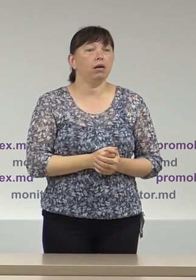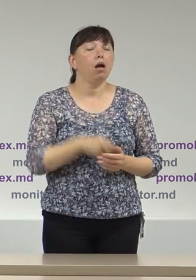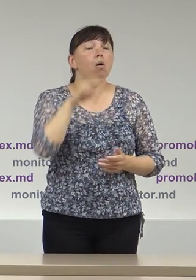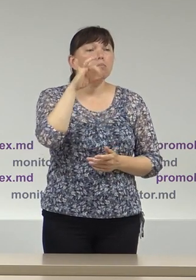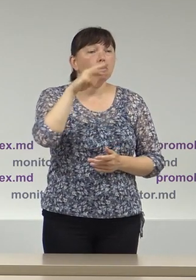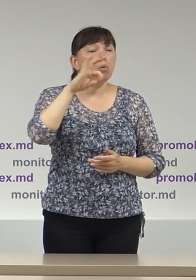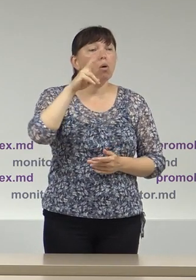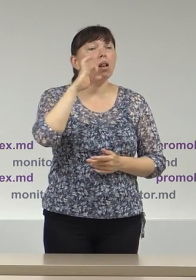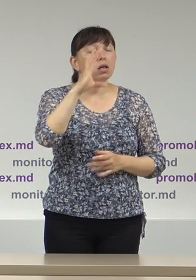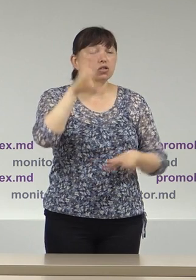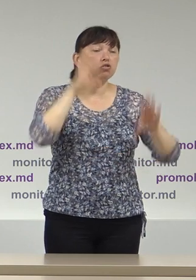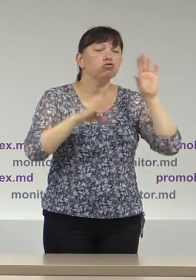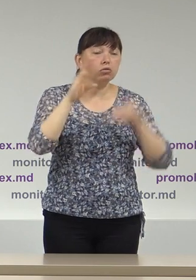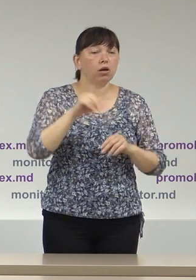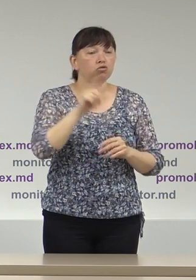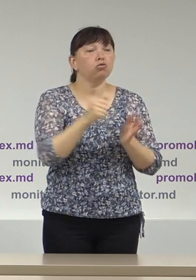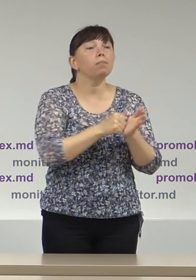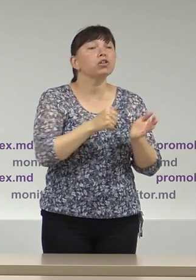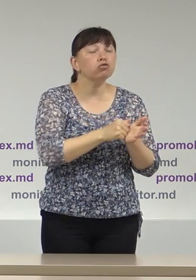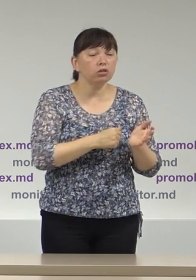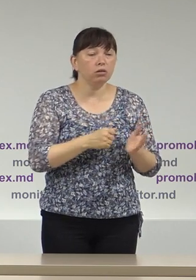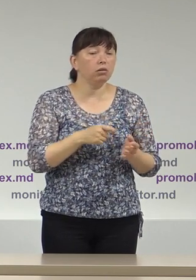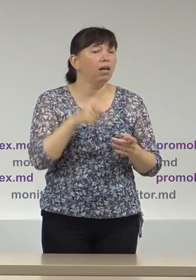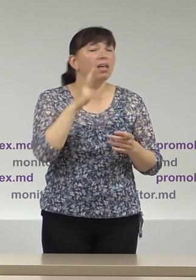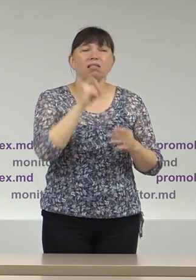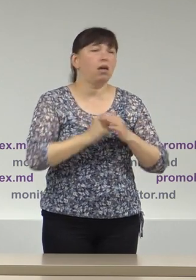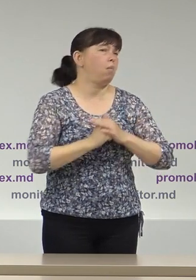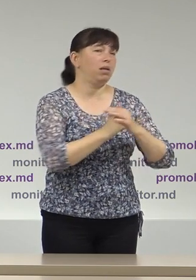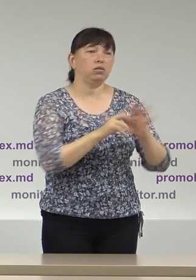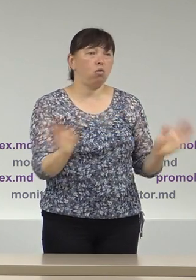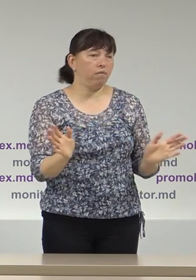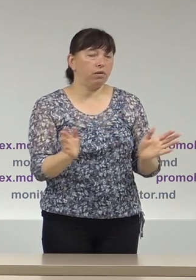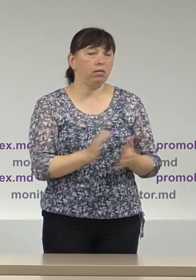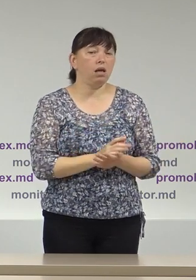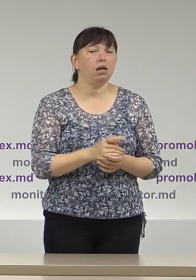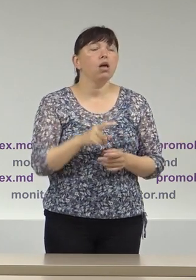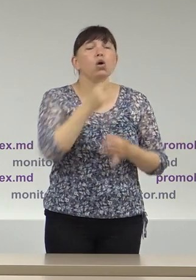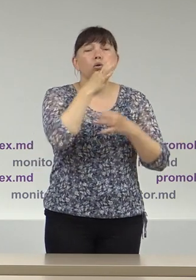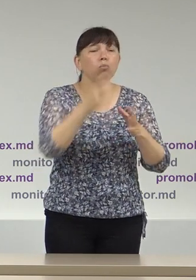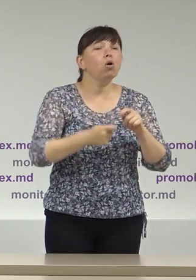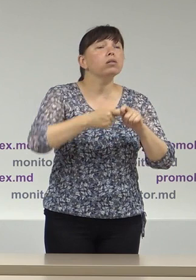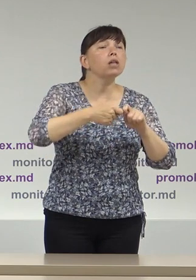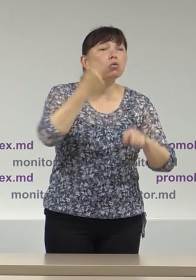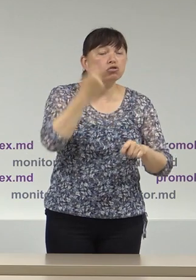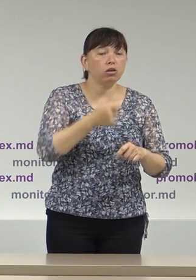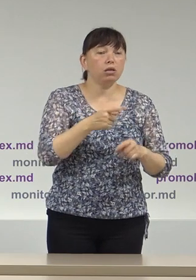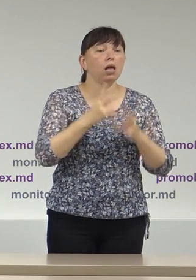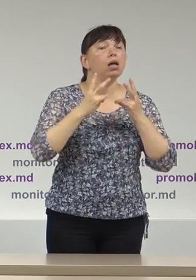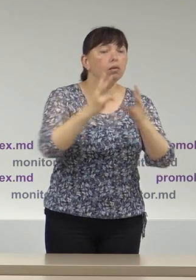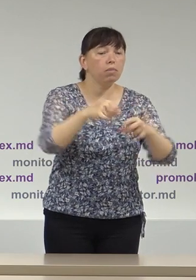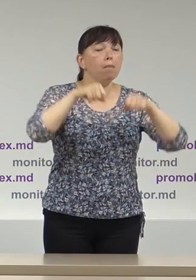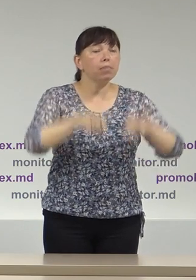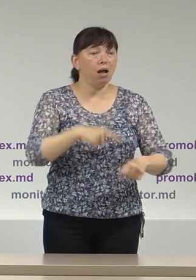promolex consideră că motivul invocat este neîntemiat orice încălcare electorală afectează